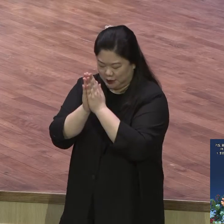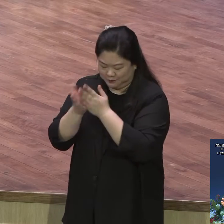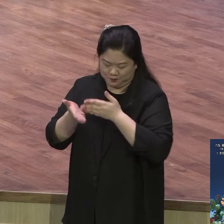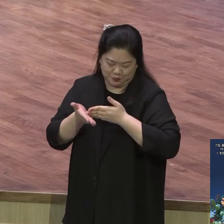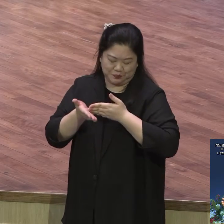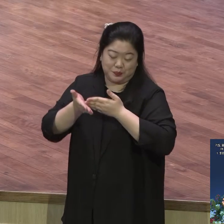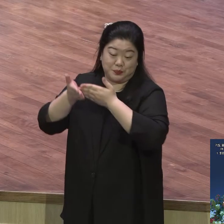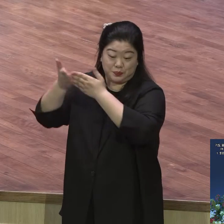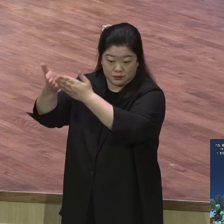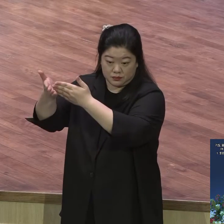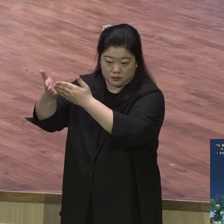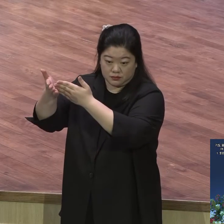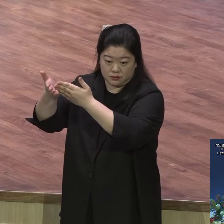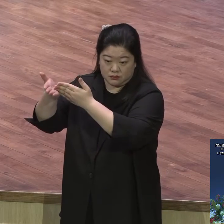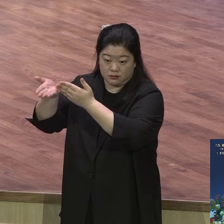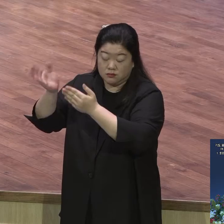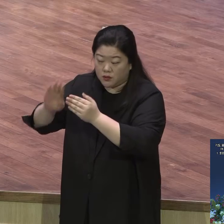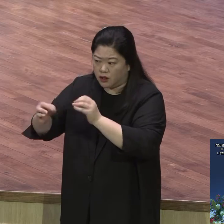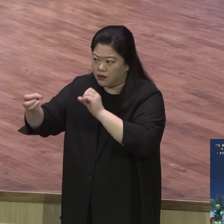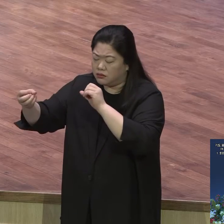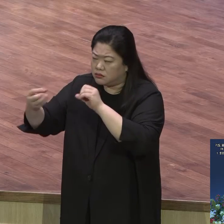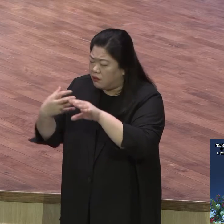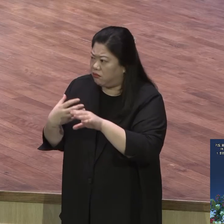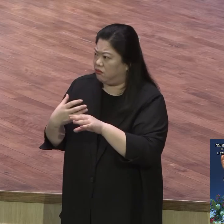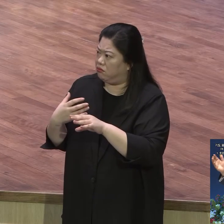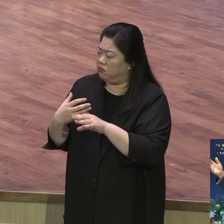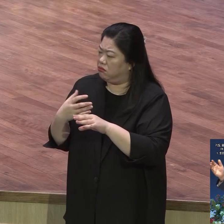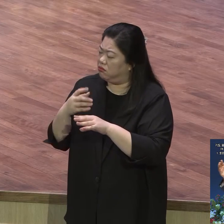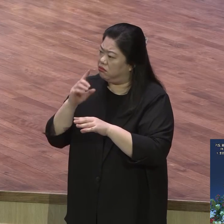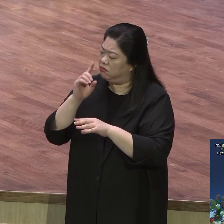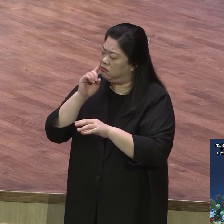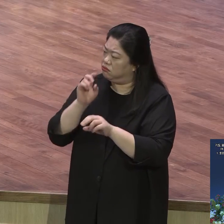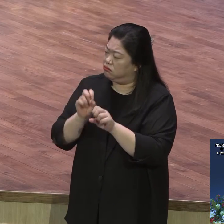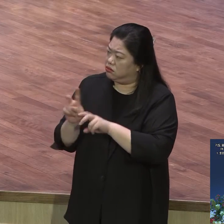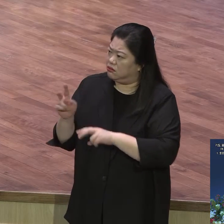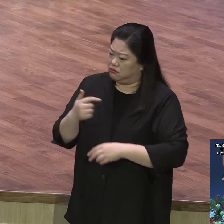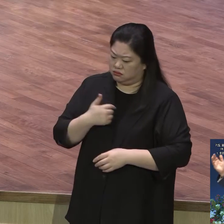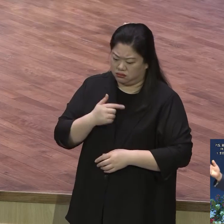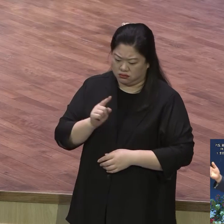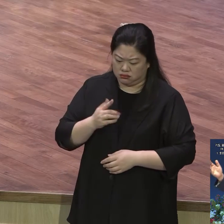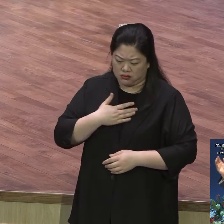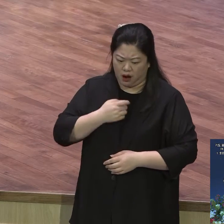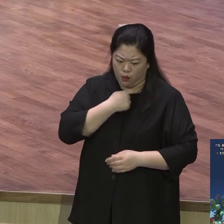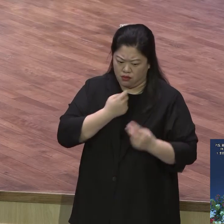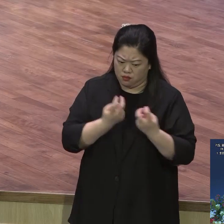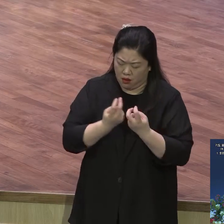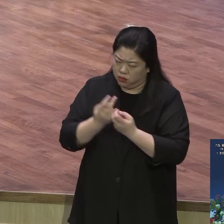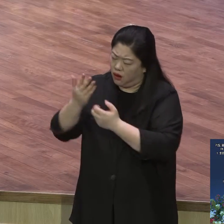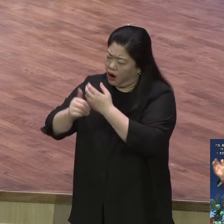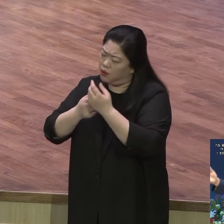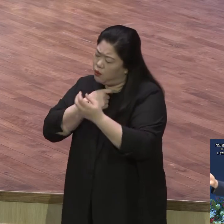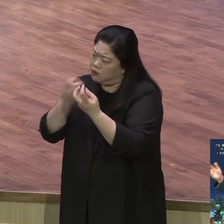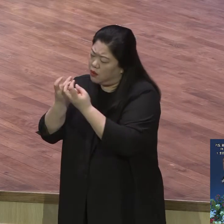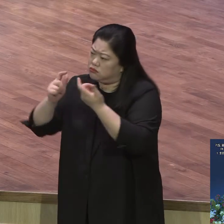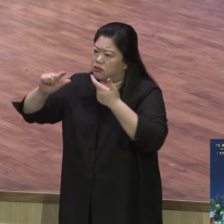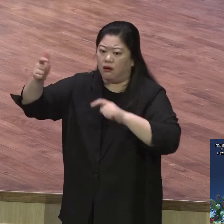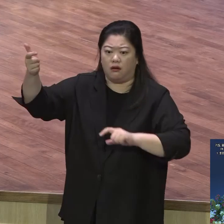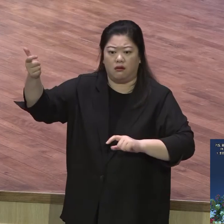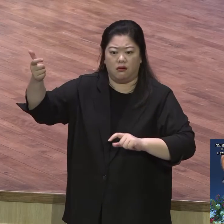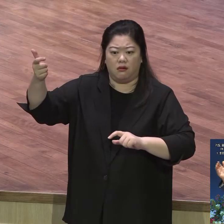여러분은 우리 수준은 그 시간이라 모르잖아요 다음 시간 모르잖아요 한 시간 후 두 시간 후 내일